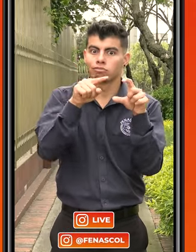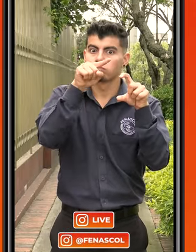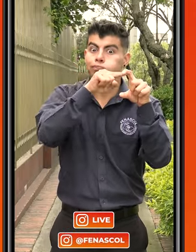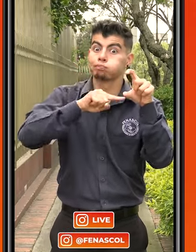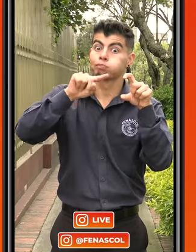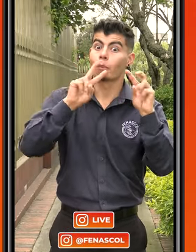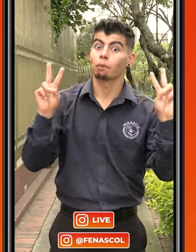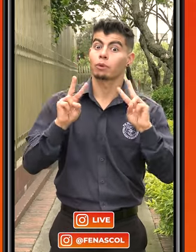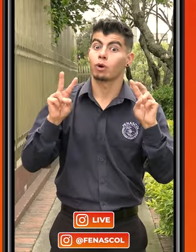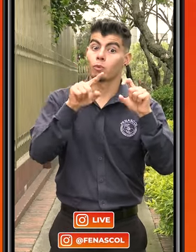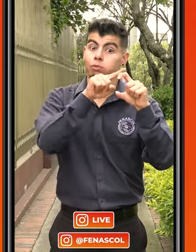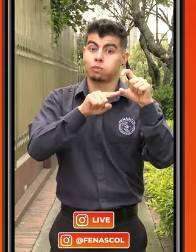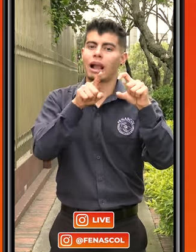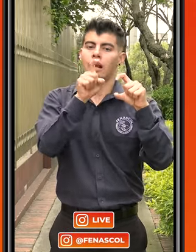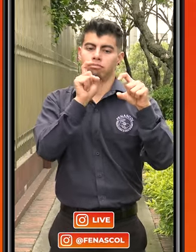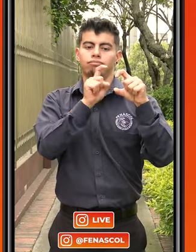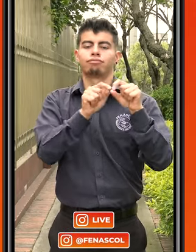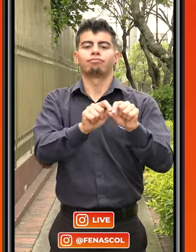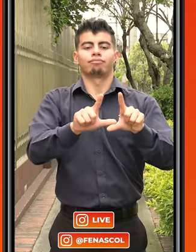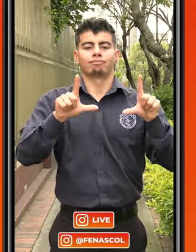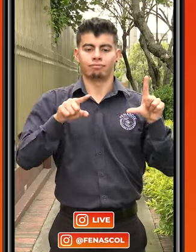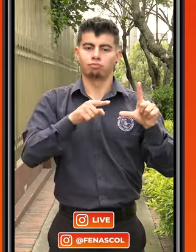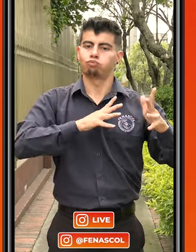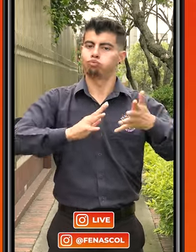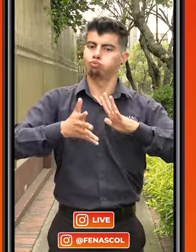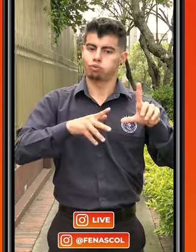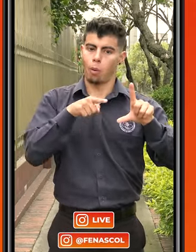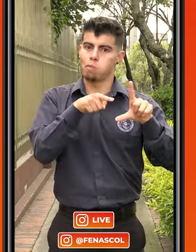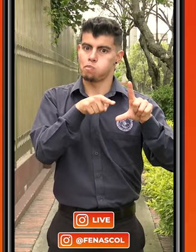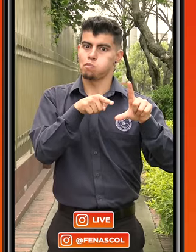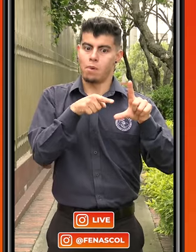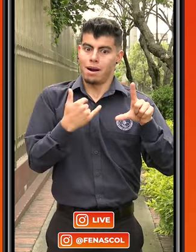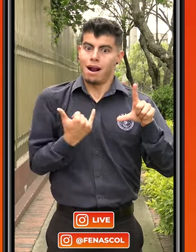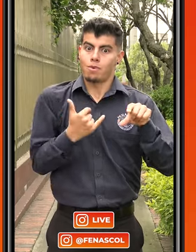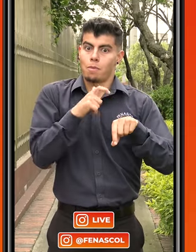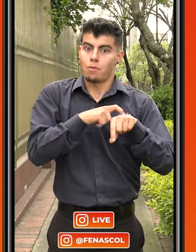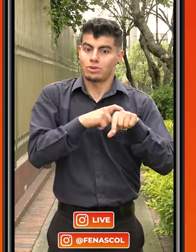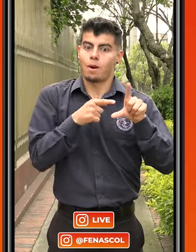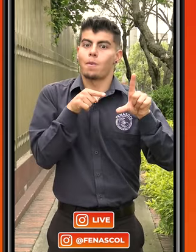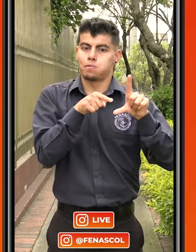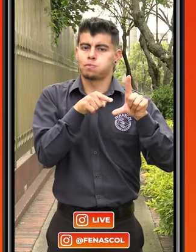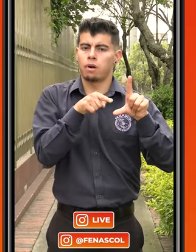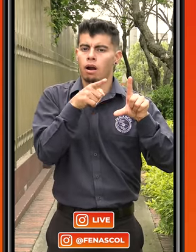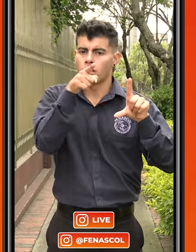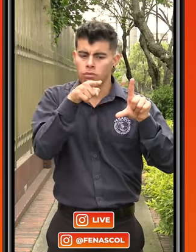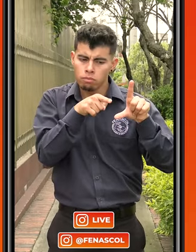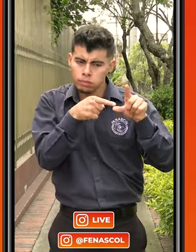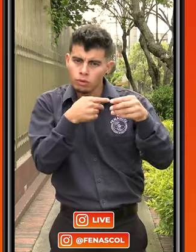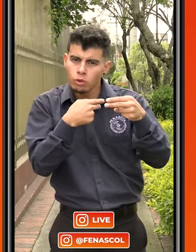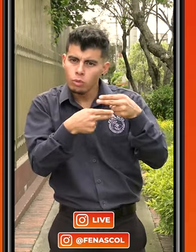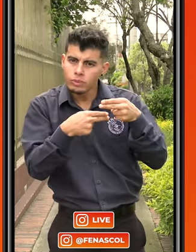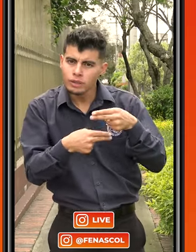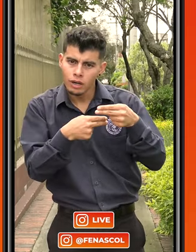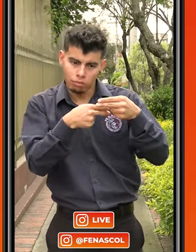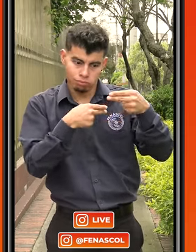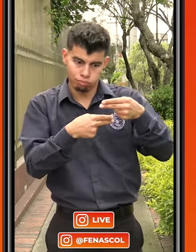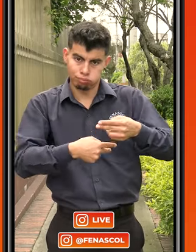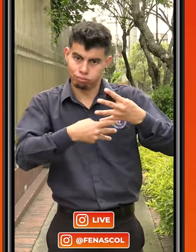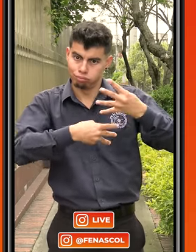Fenascol. Y estará resaltado con un anillo de color y la palabra vivo. Lo seleccionas y verás en su momento a la persona que está ceñando.